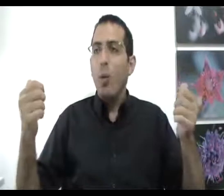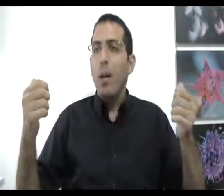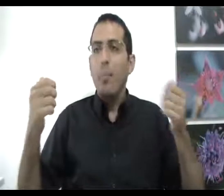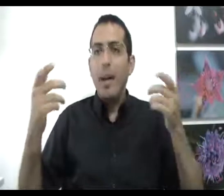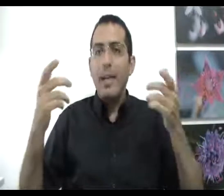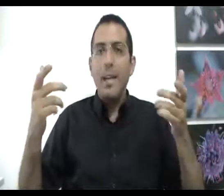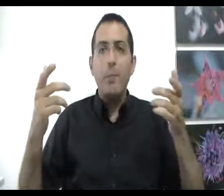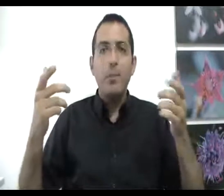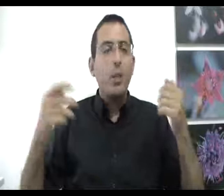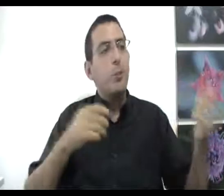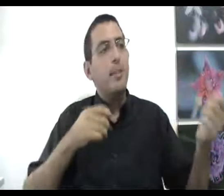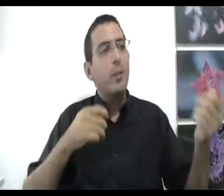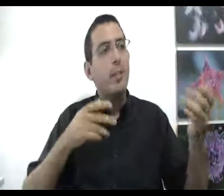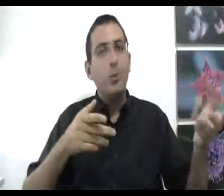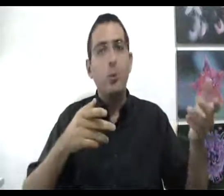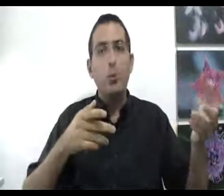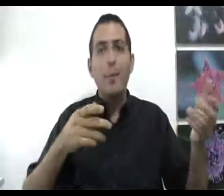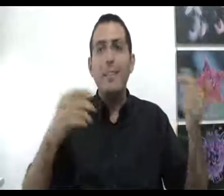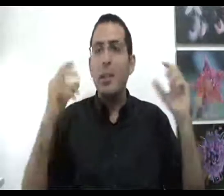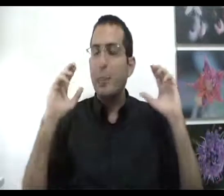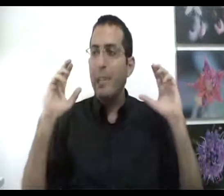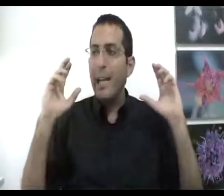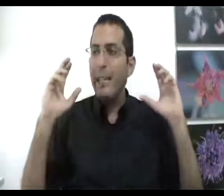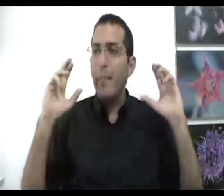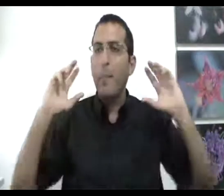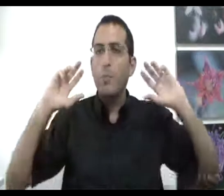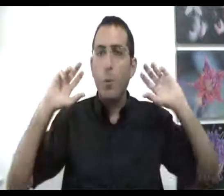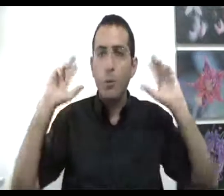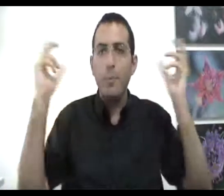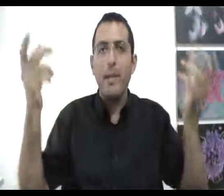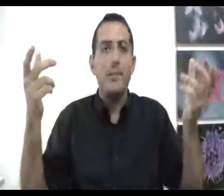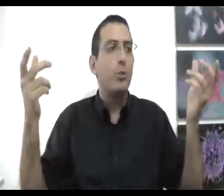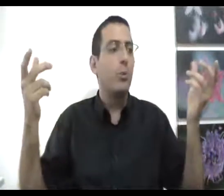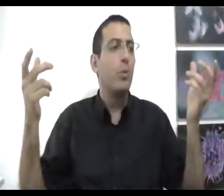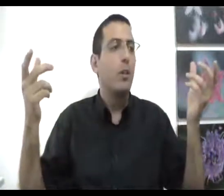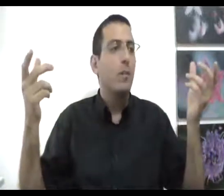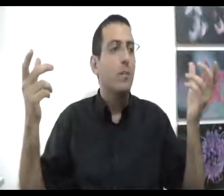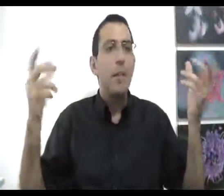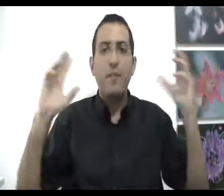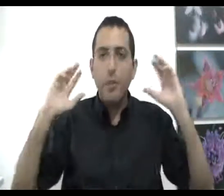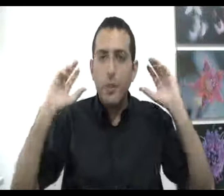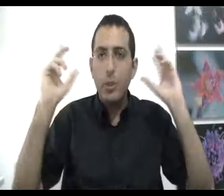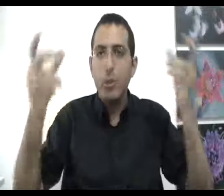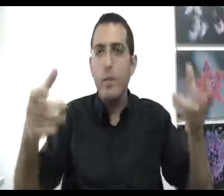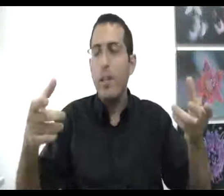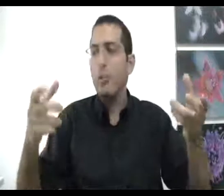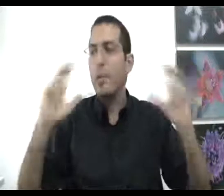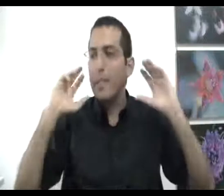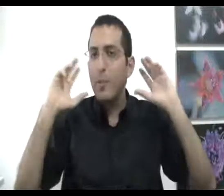בעצם העניין פה זה לא שהוא מתמודד עם הג'וק, הוא בעצם מתמודד עם המשמעות שהוא מייחס לג'וק, עם הפוביה שיושבת לו על הג'וק, עם הדמיון